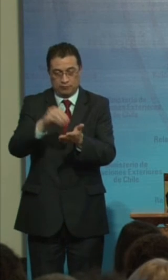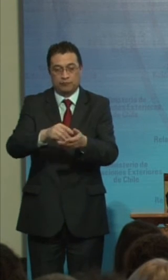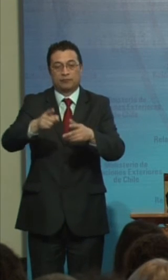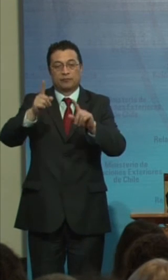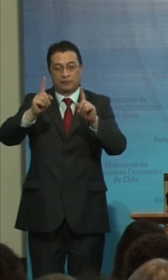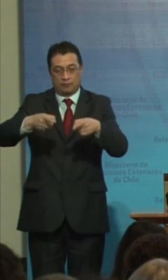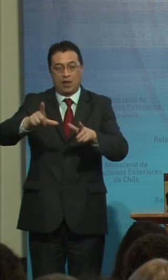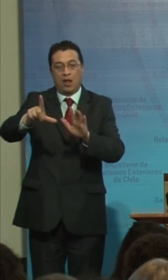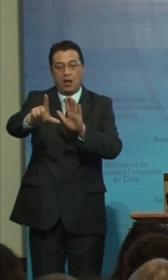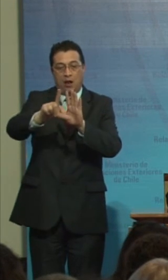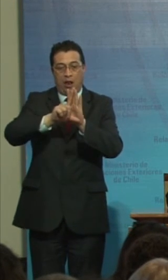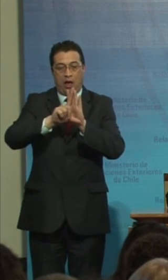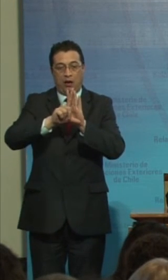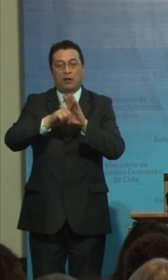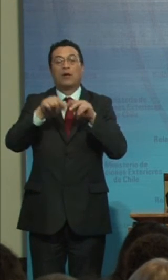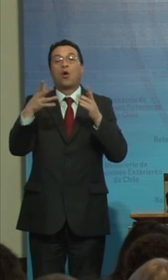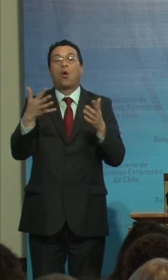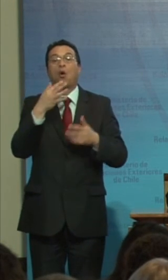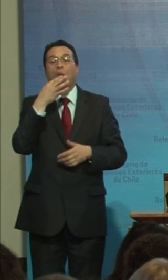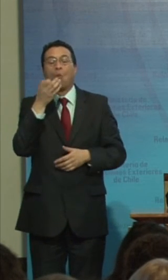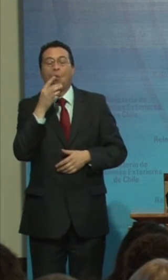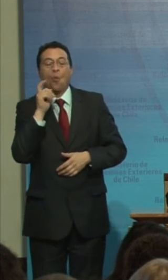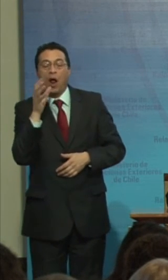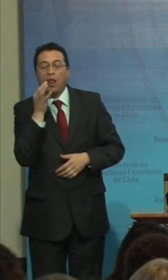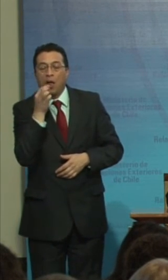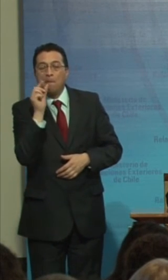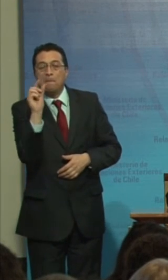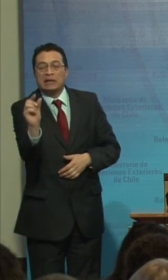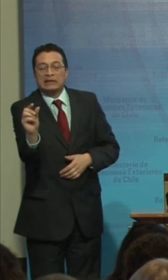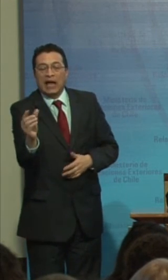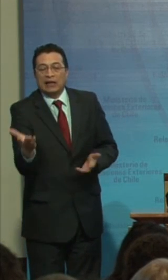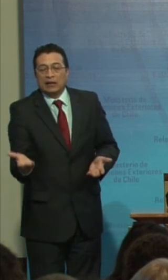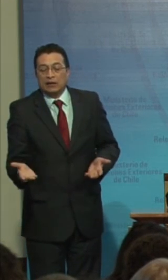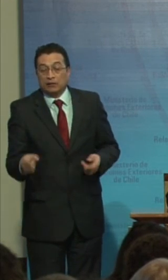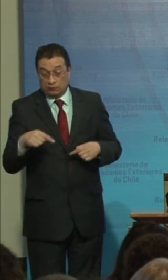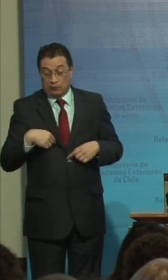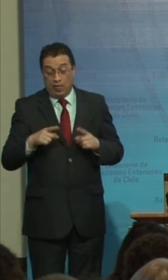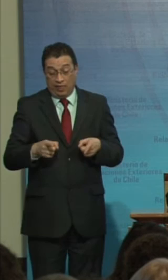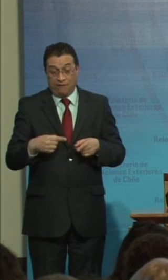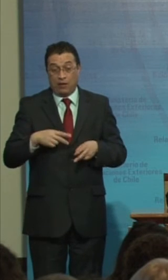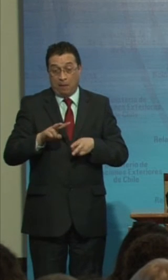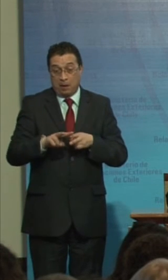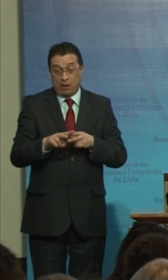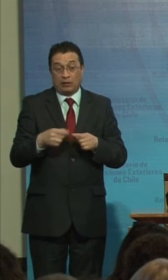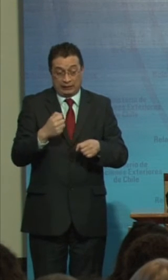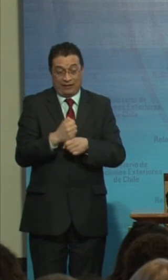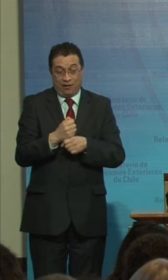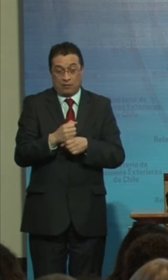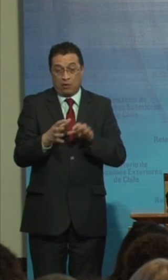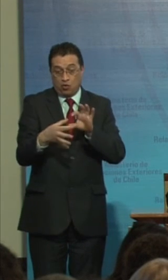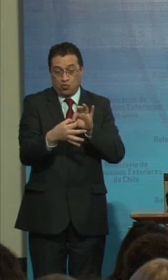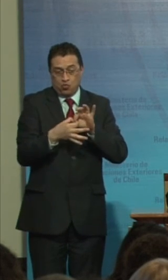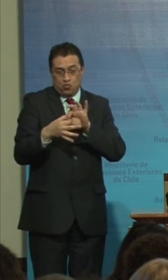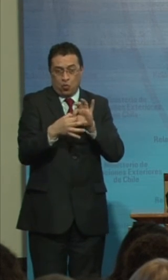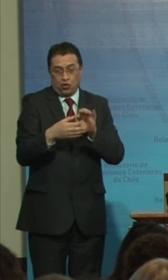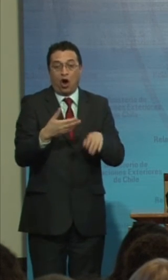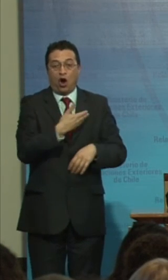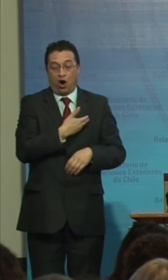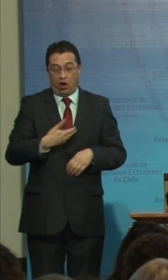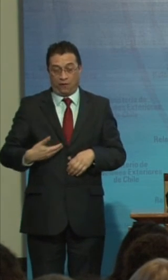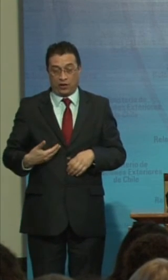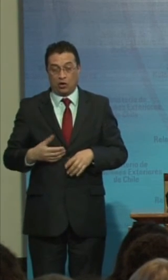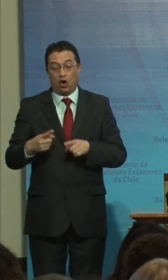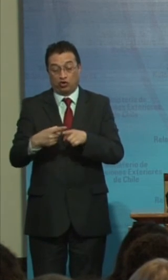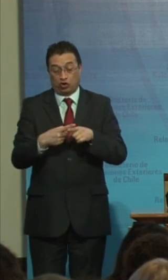Entonces ¿Cuál es el mensaje? Que estemos preparados Y que trabajemos Nuevamente en conjunto El gobierno